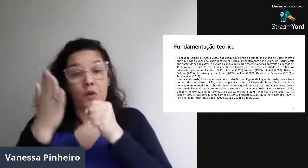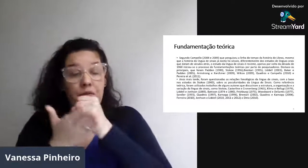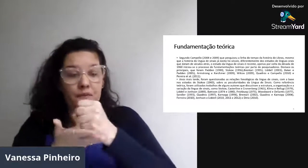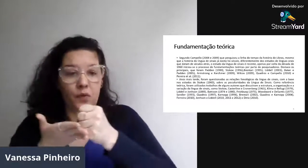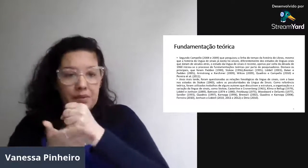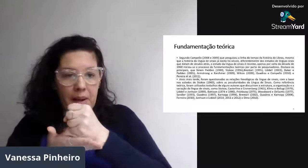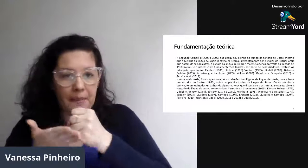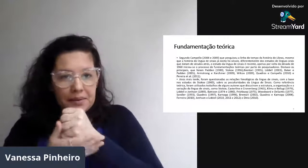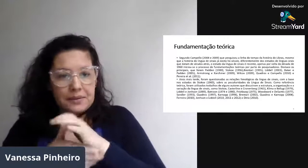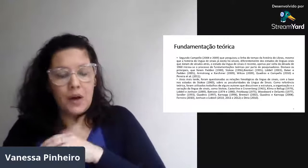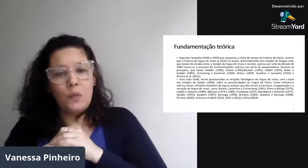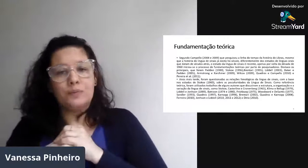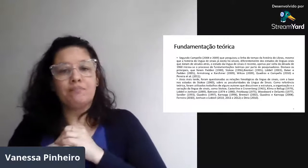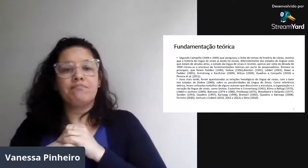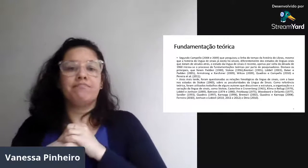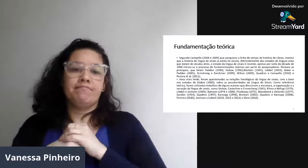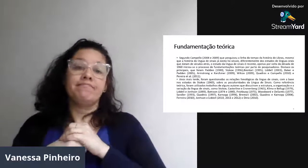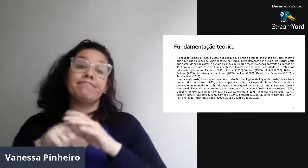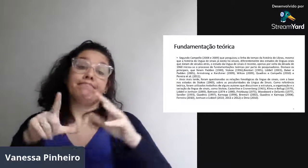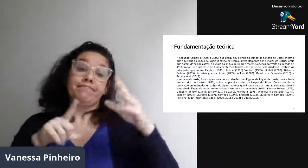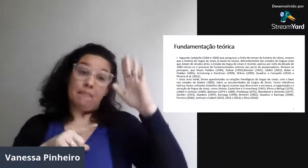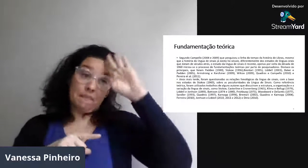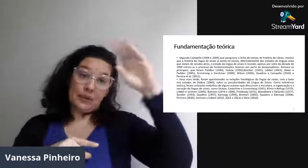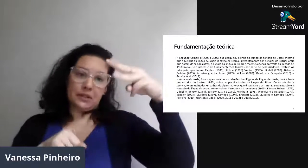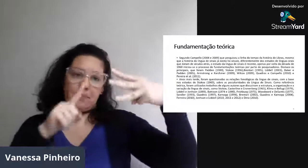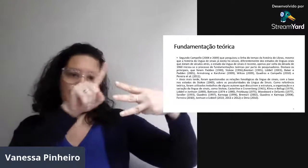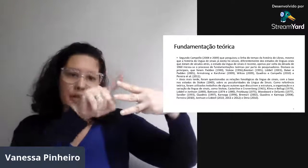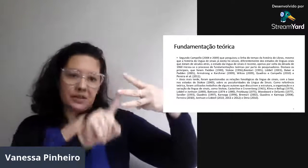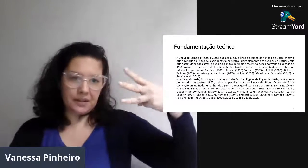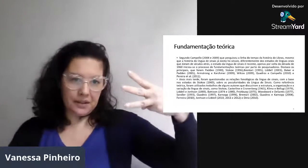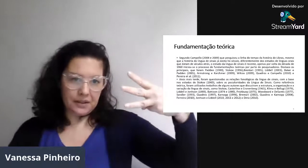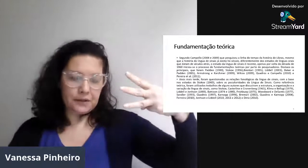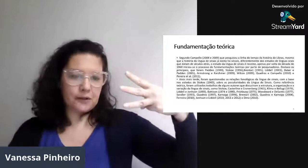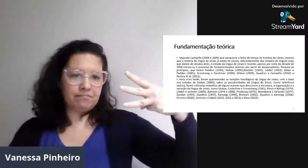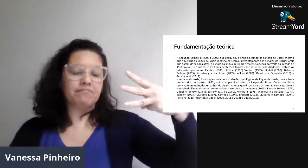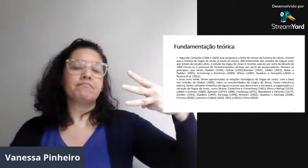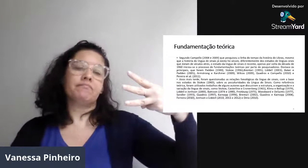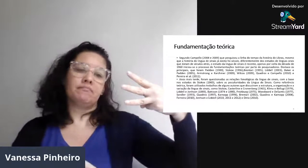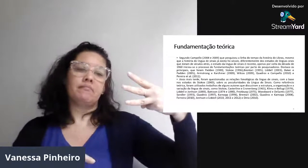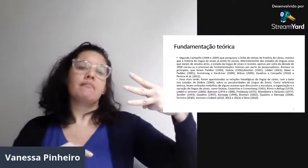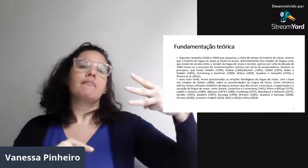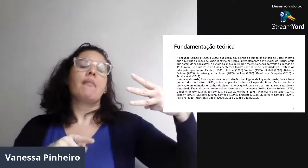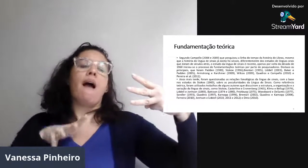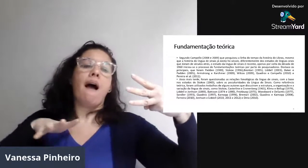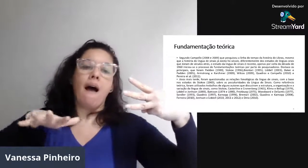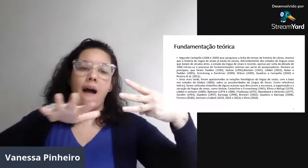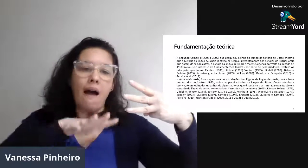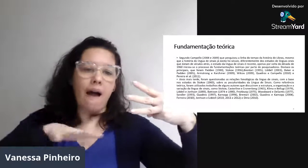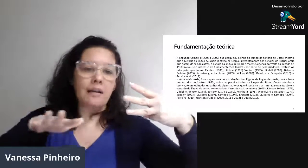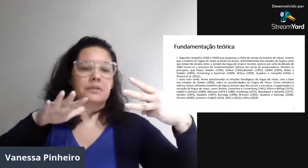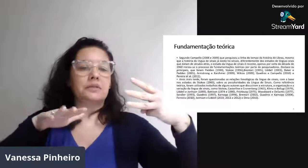Na fundamentação teórica, o principal foi 3.